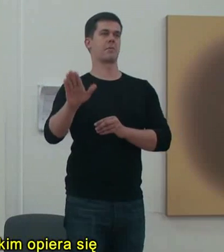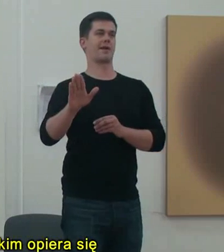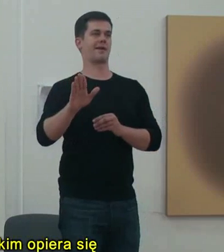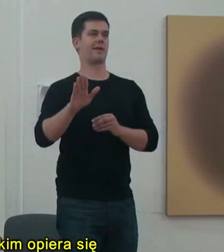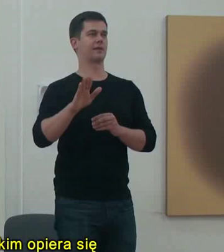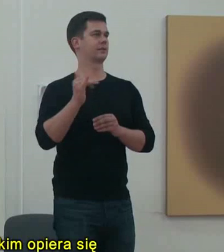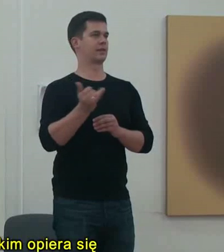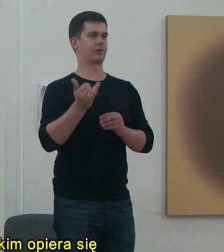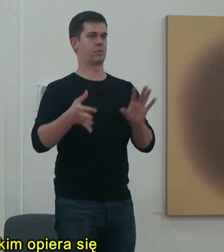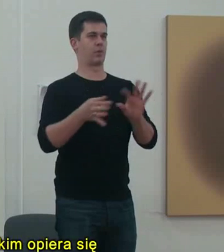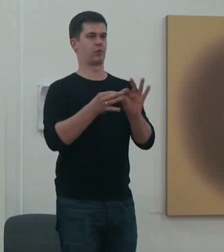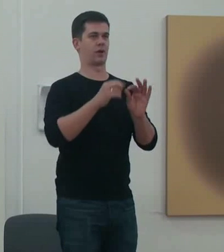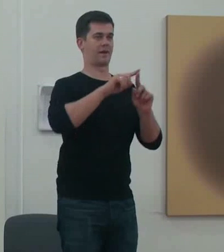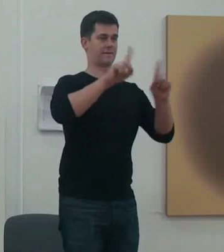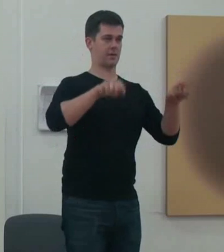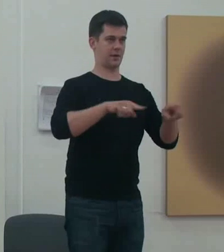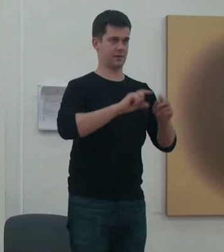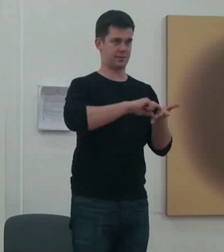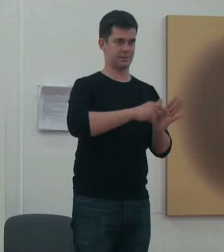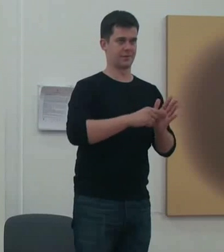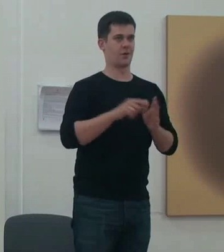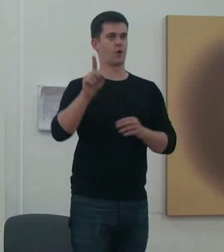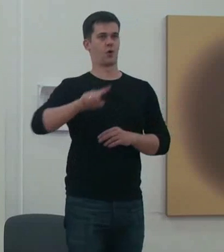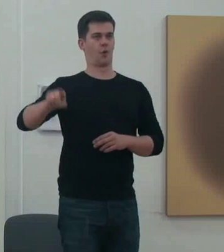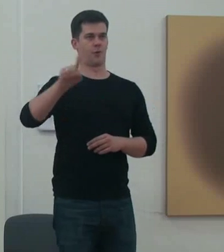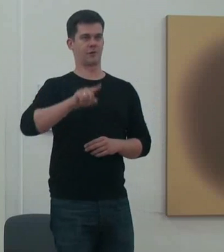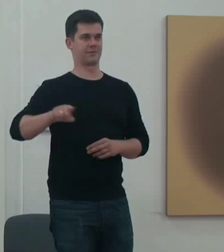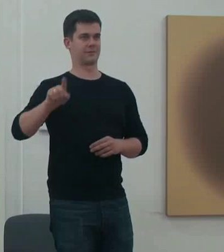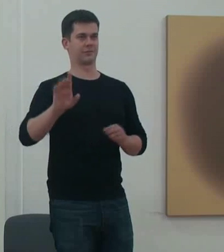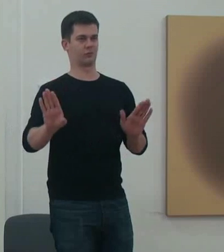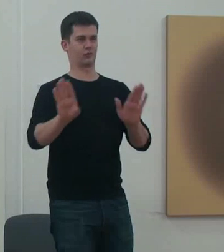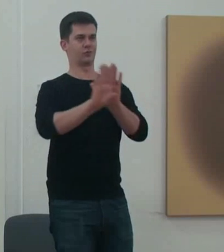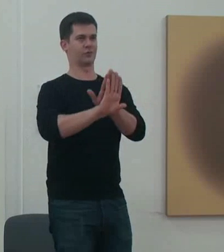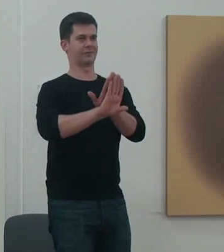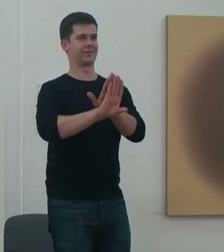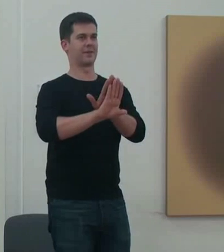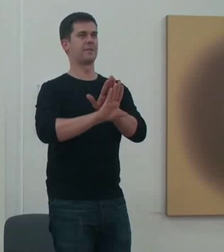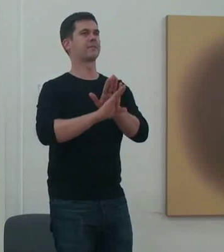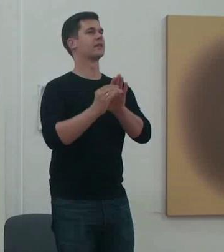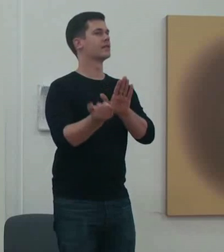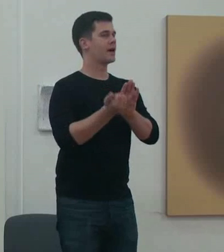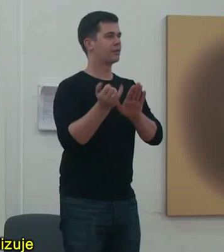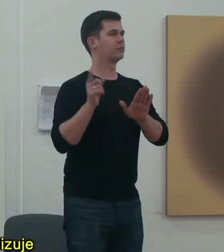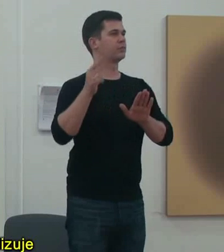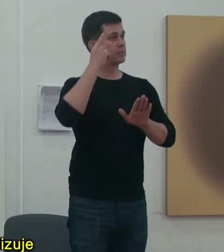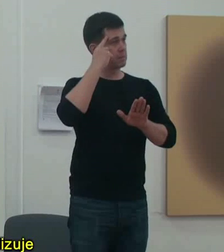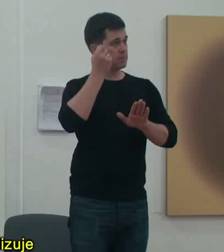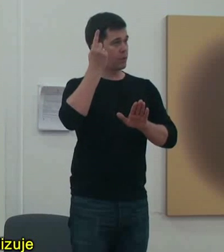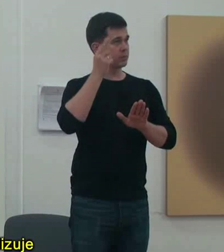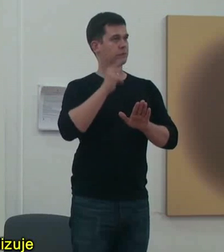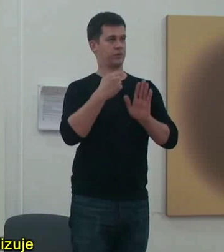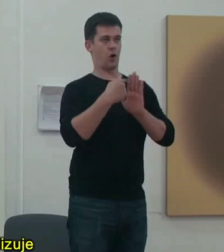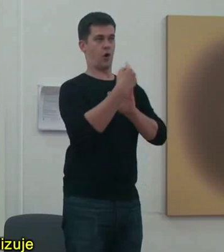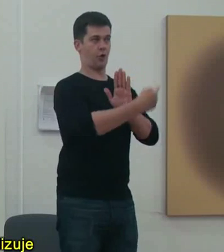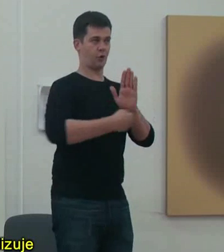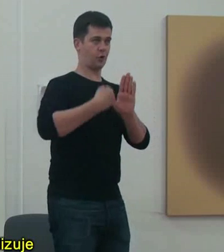relacji koła i kwadratu. Czasami jest to tylko koło, natomiast idea jest taka, że okrąg